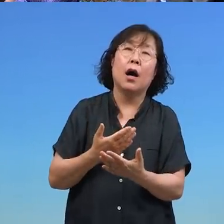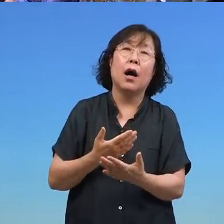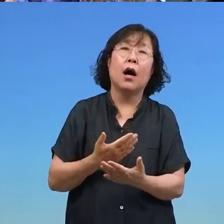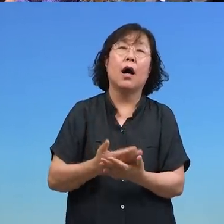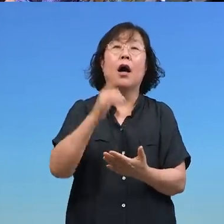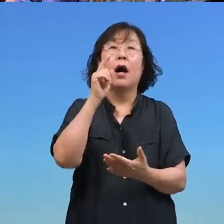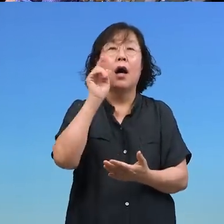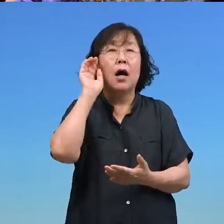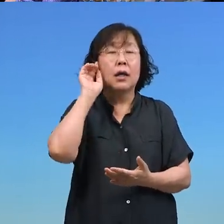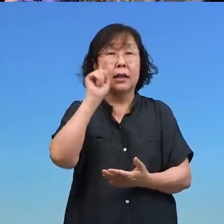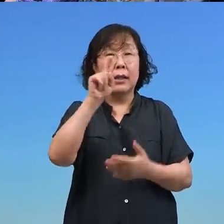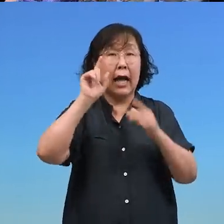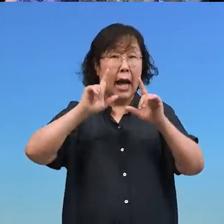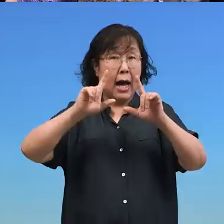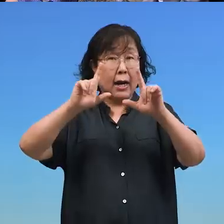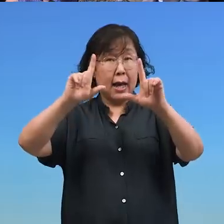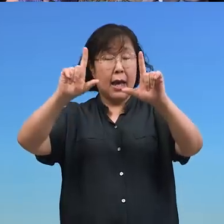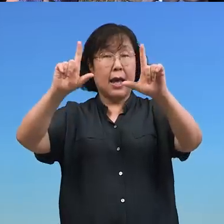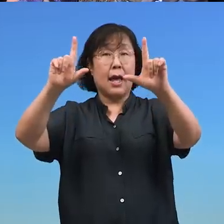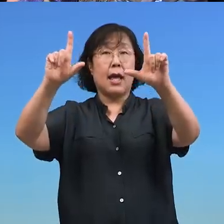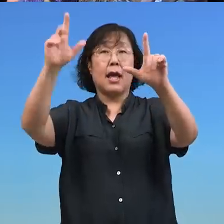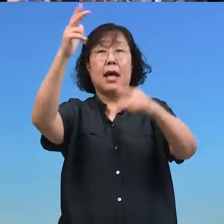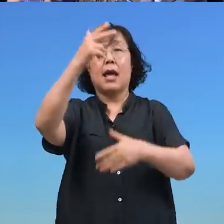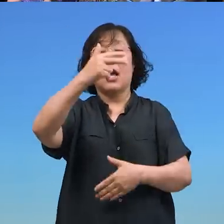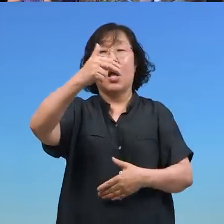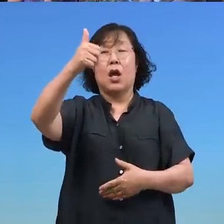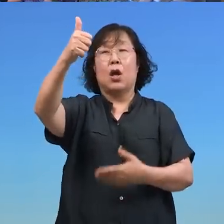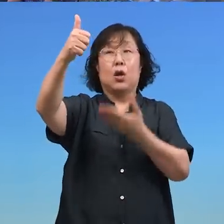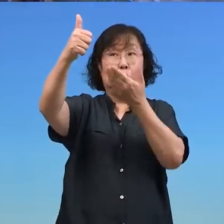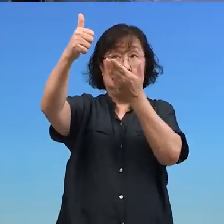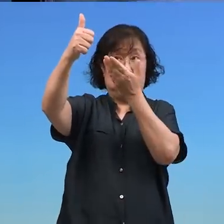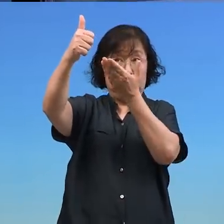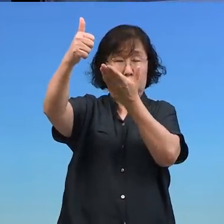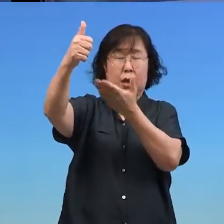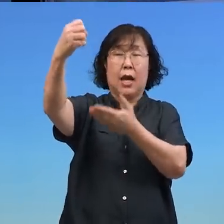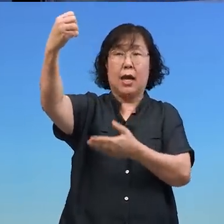그날에 주께서 말씀하신